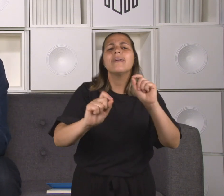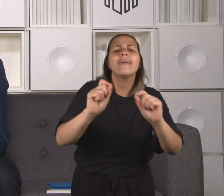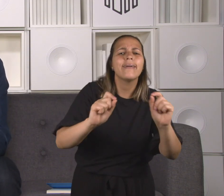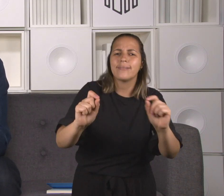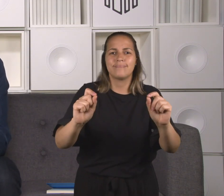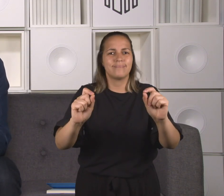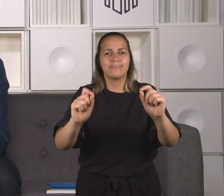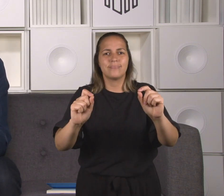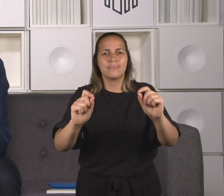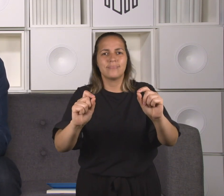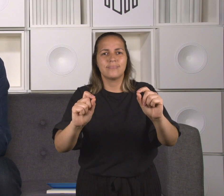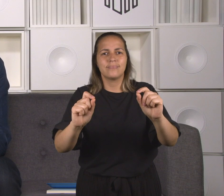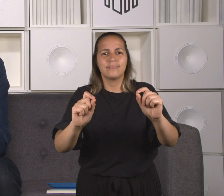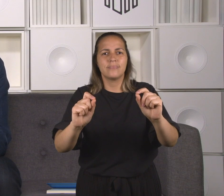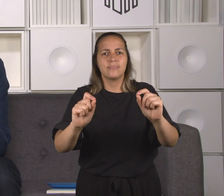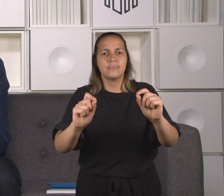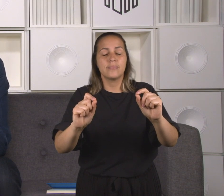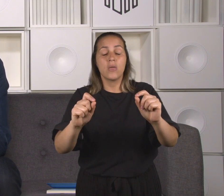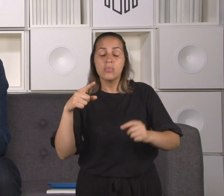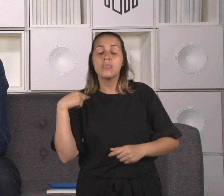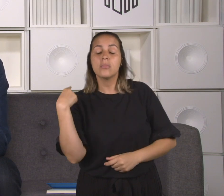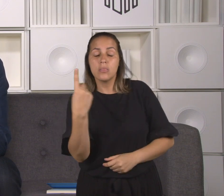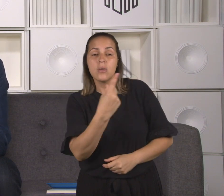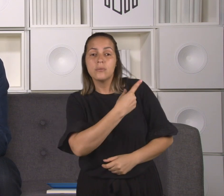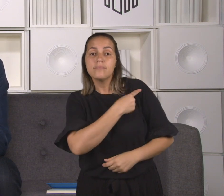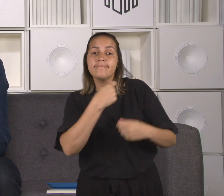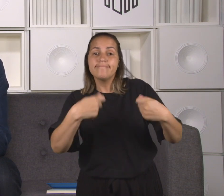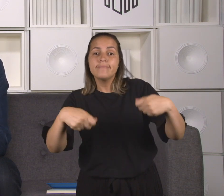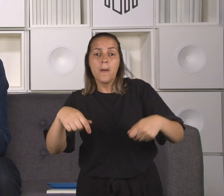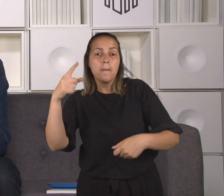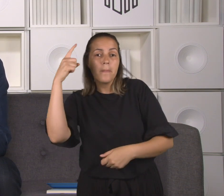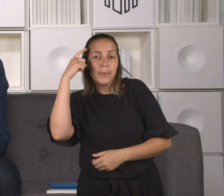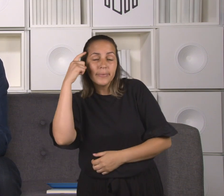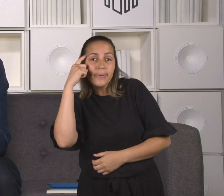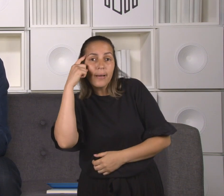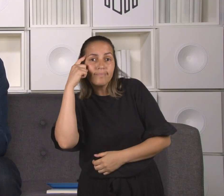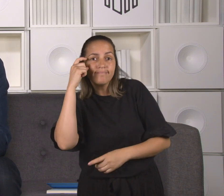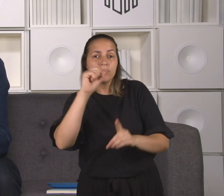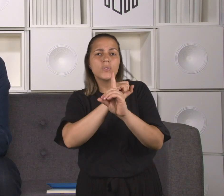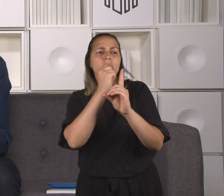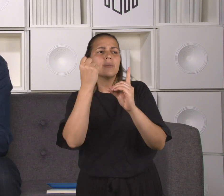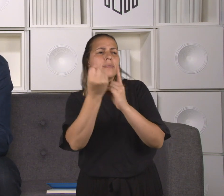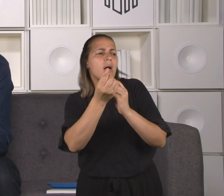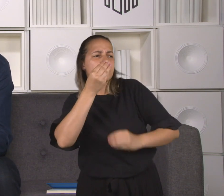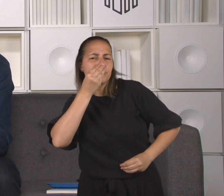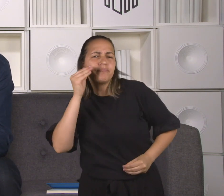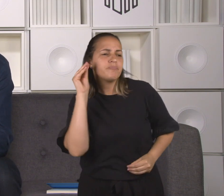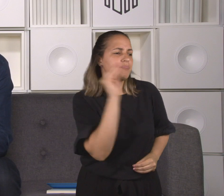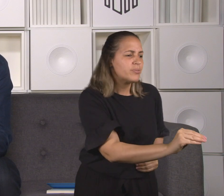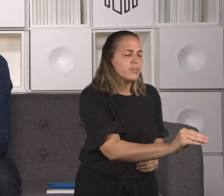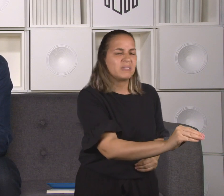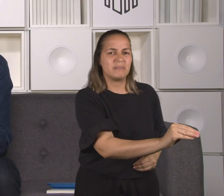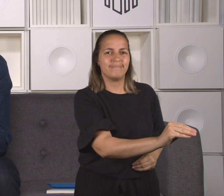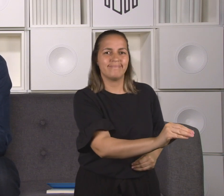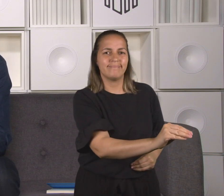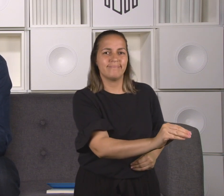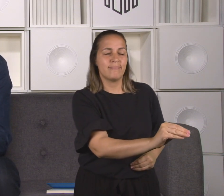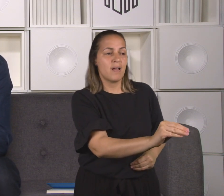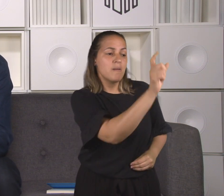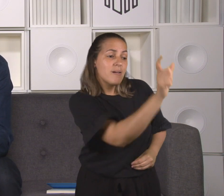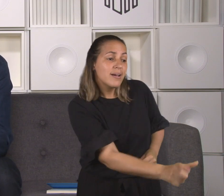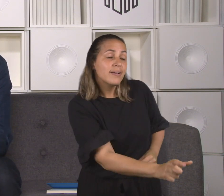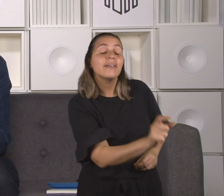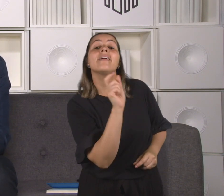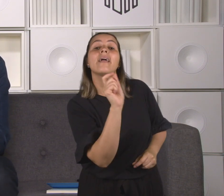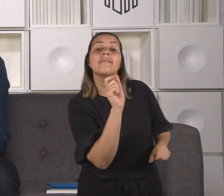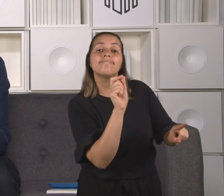Quem são os intocáveis da nossa sociedade? Sobre quem a boa nova do